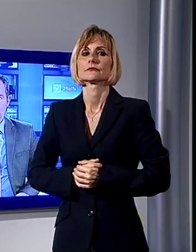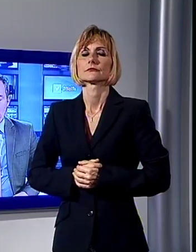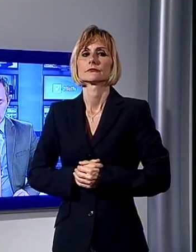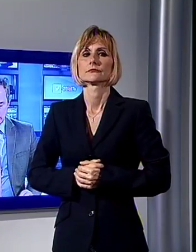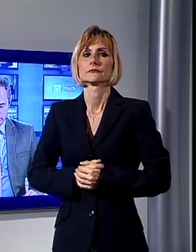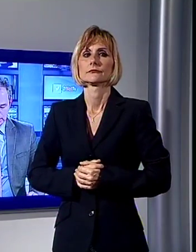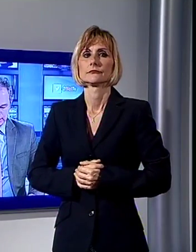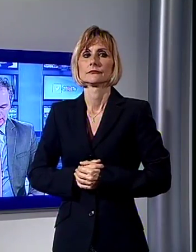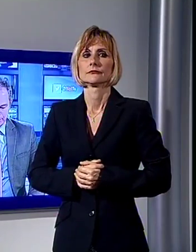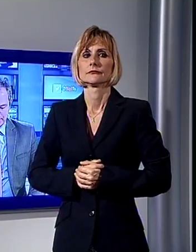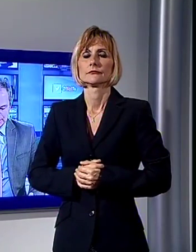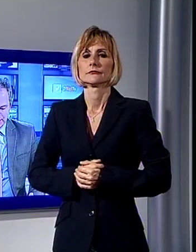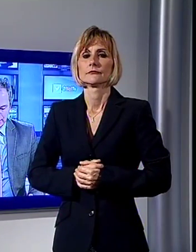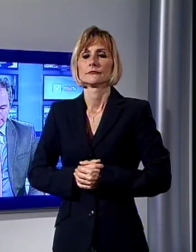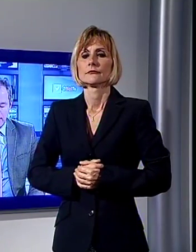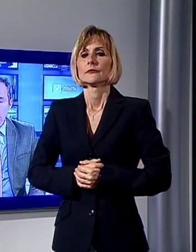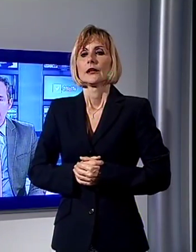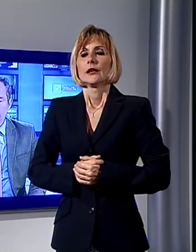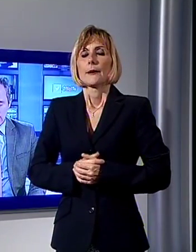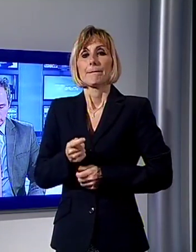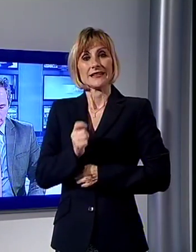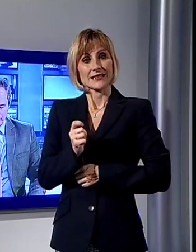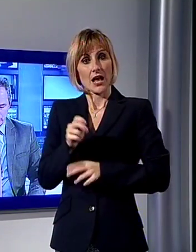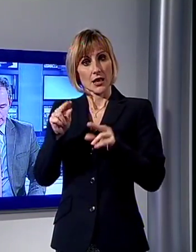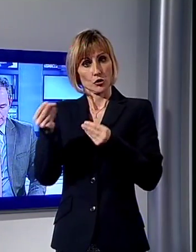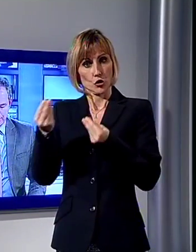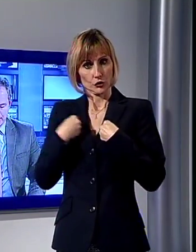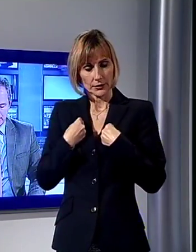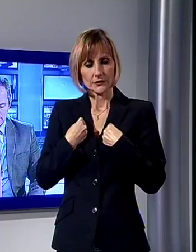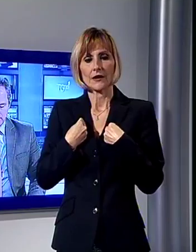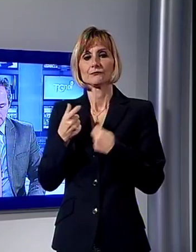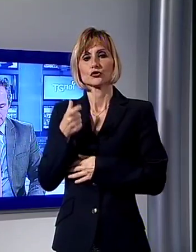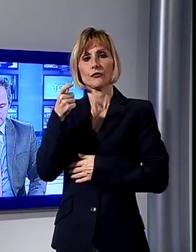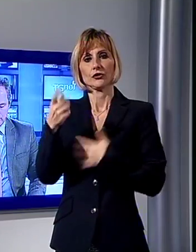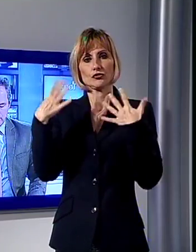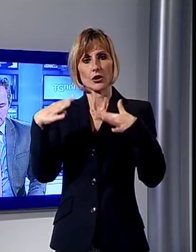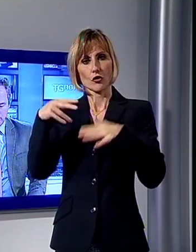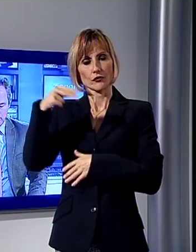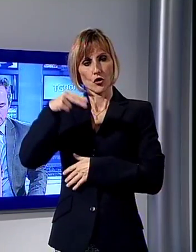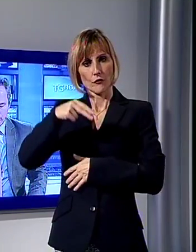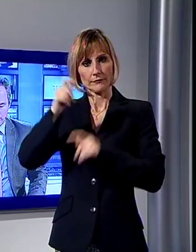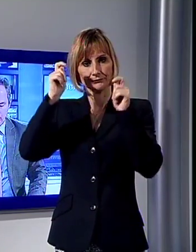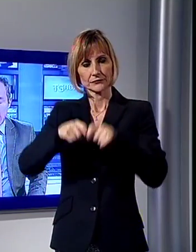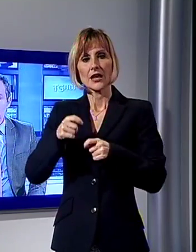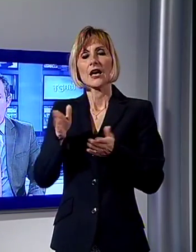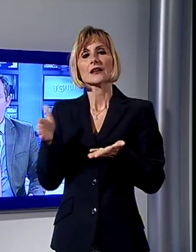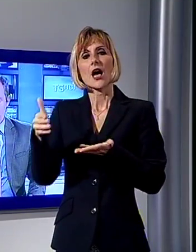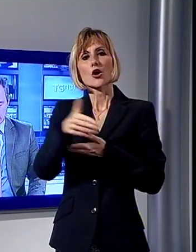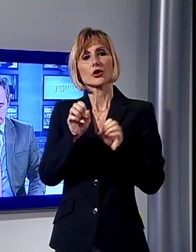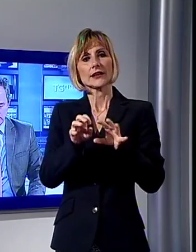Una notizia da Pescaglia. Giovedì 19 novembre parte il servizio di raccolta dei rifiuti porta a porta